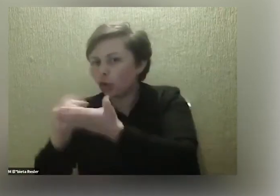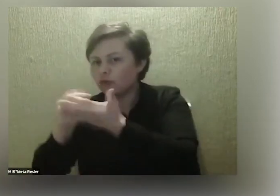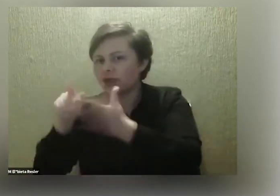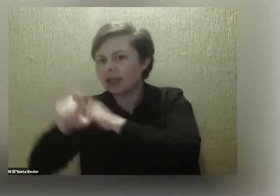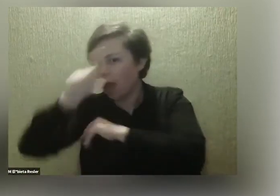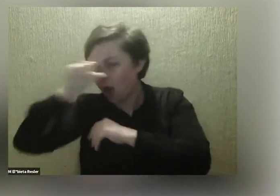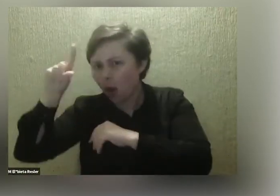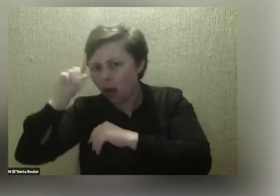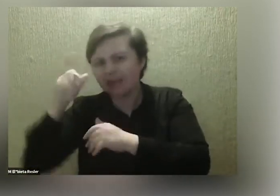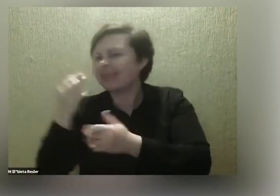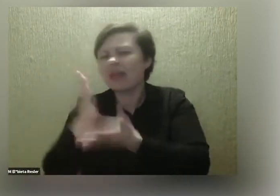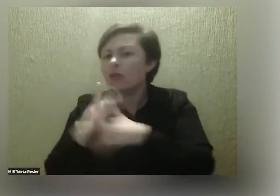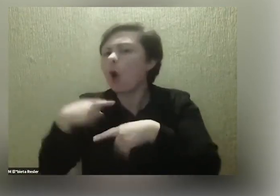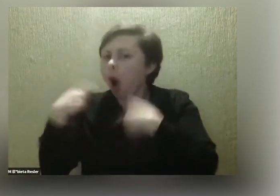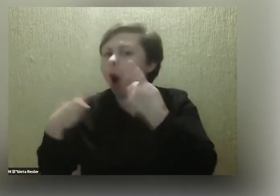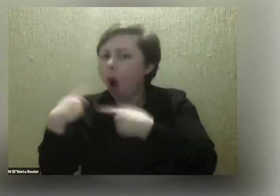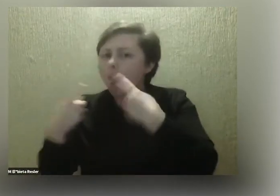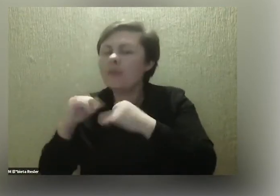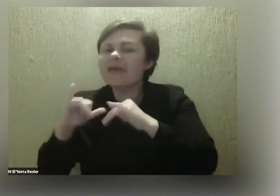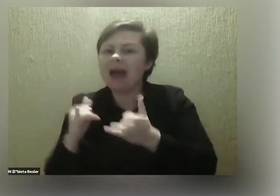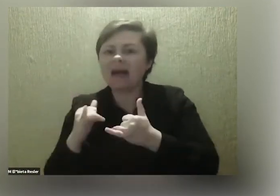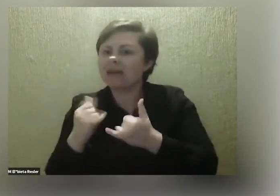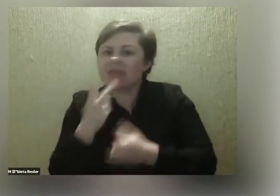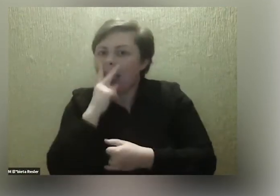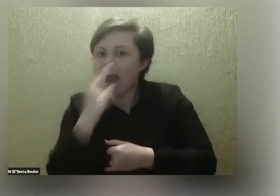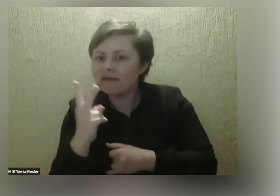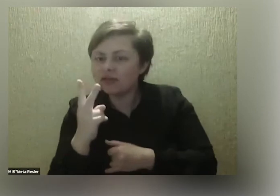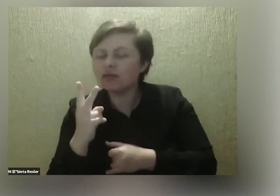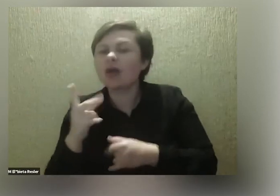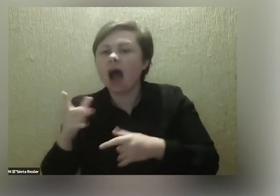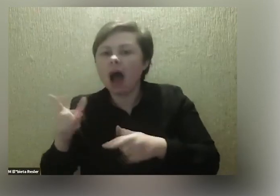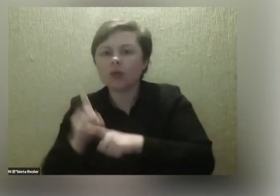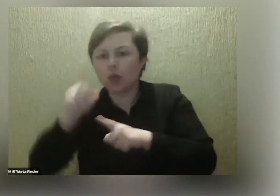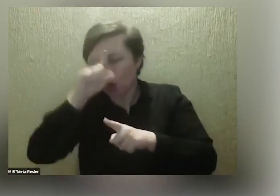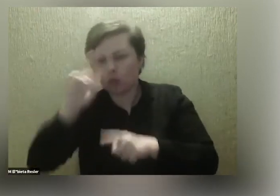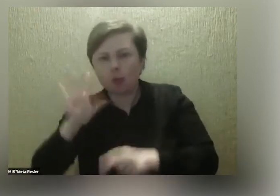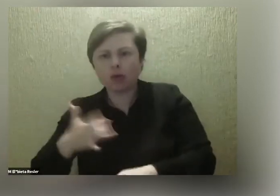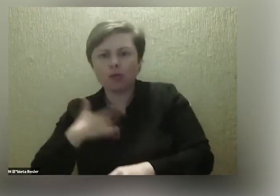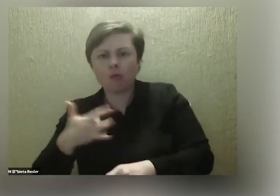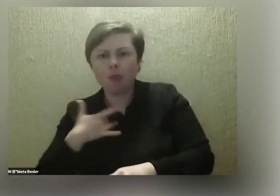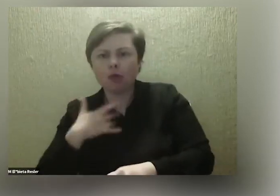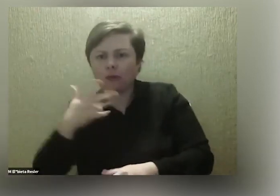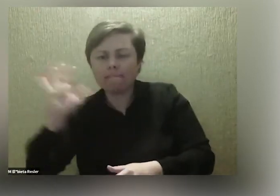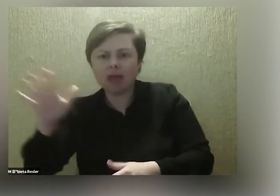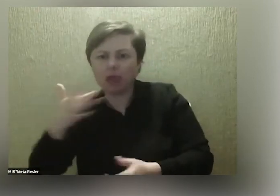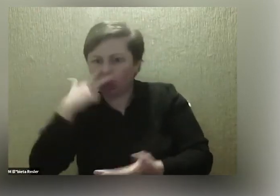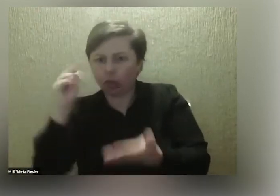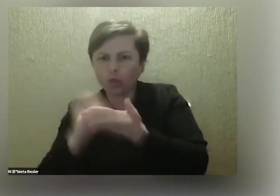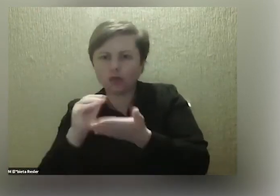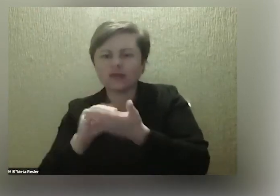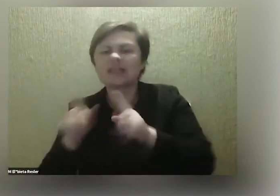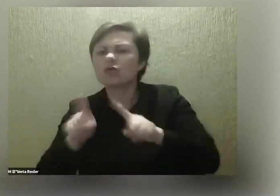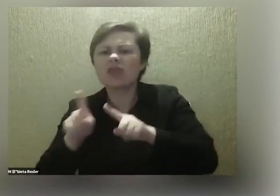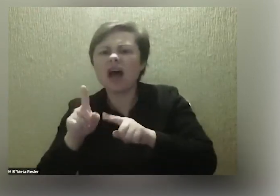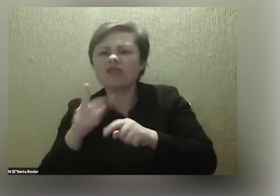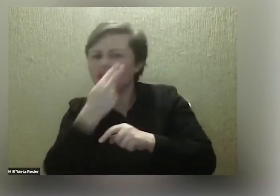nasze opowiadanie o tym, jak to jest niewidzieć, tylko żeby ktoś mógł tego też doświadczyć, sprawdzić. Słuchaj, to jest taki projekt, który